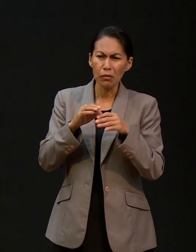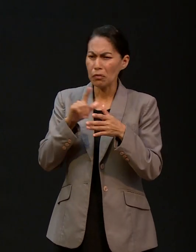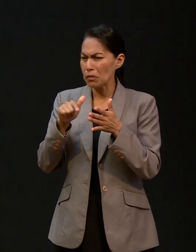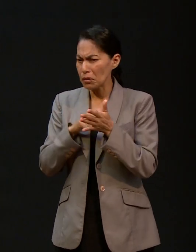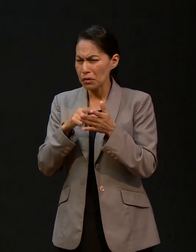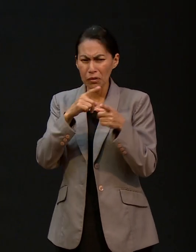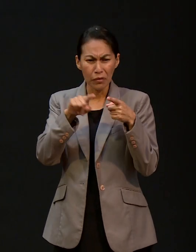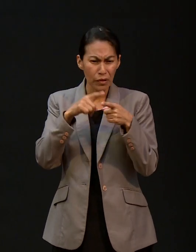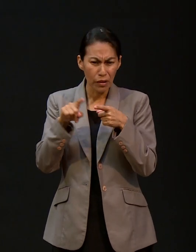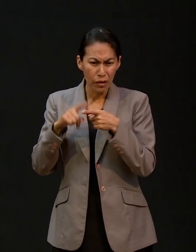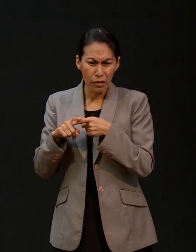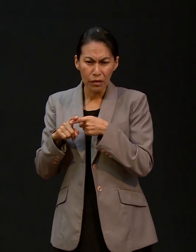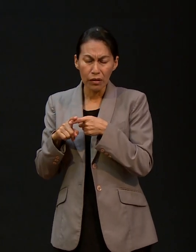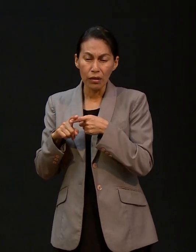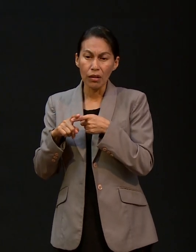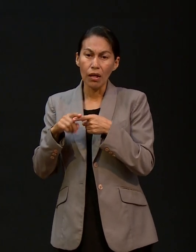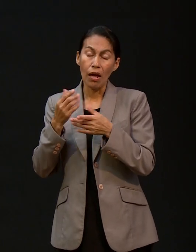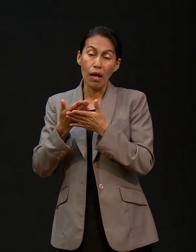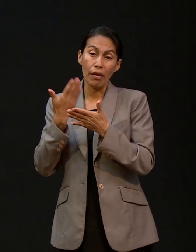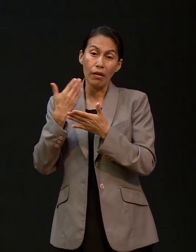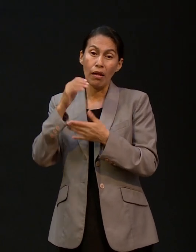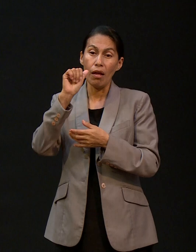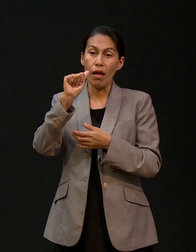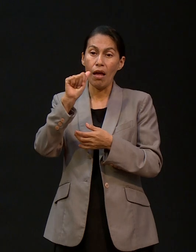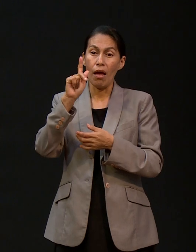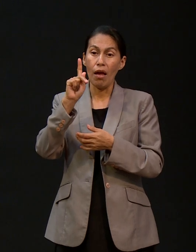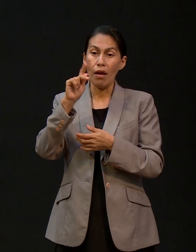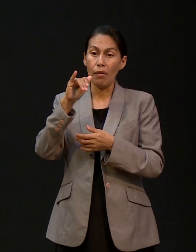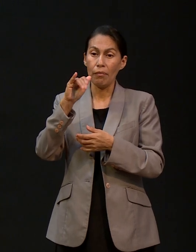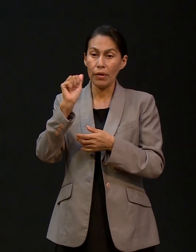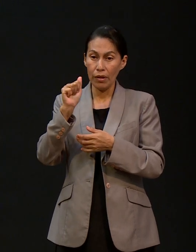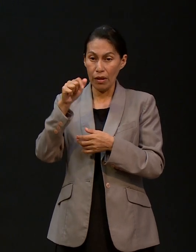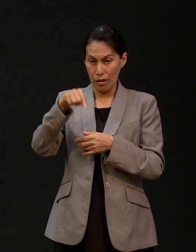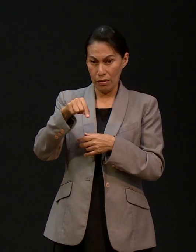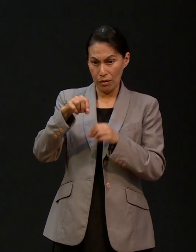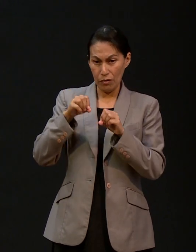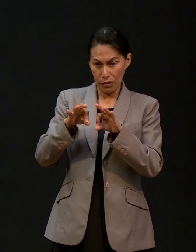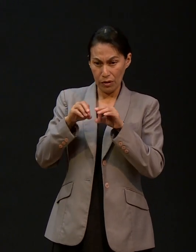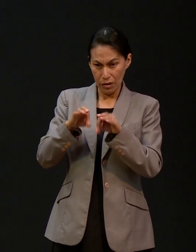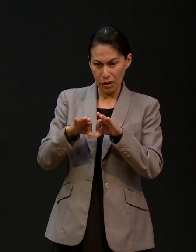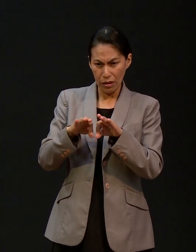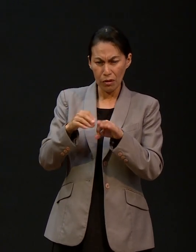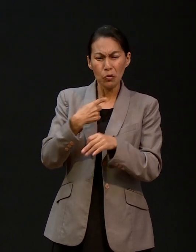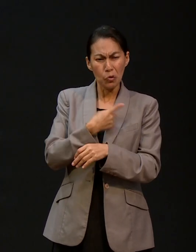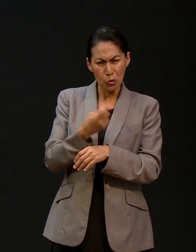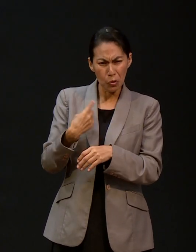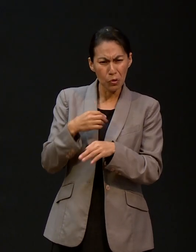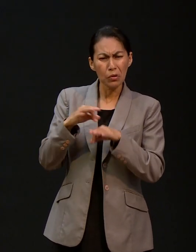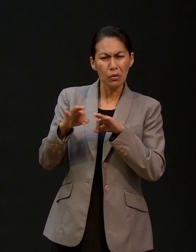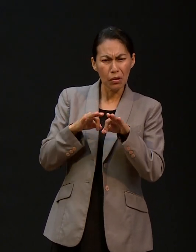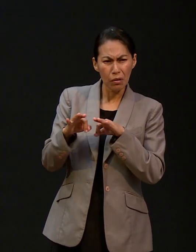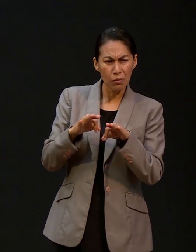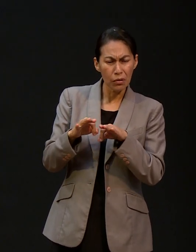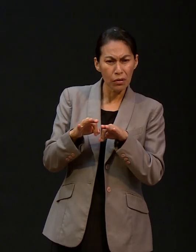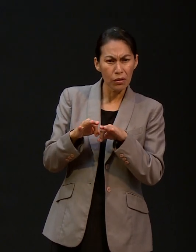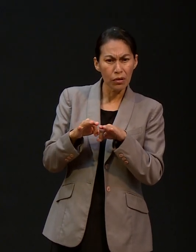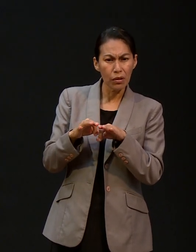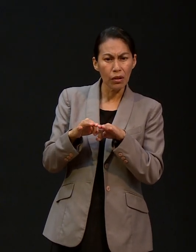diferentes partes. Sonia estuvo trabajando un tiempo en Apia, cuando Apia tenía aquí sus oficinas. Y nosotros,